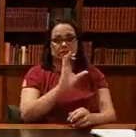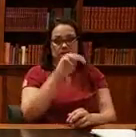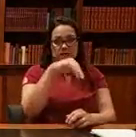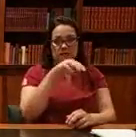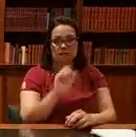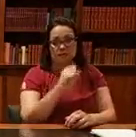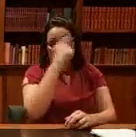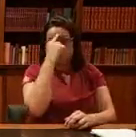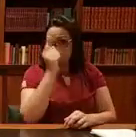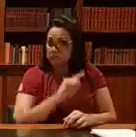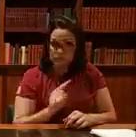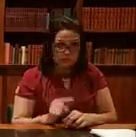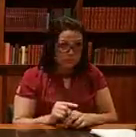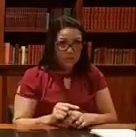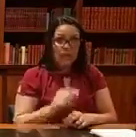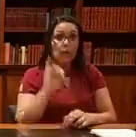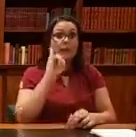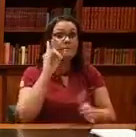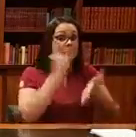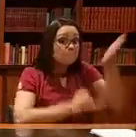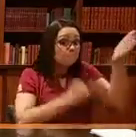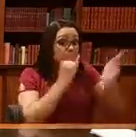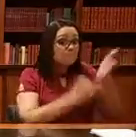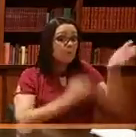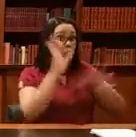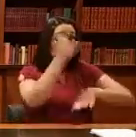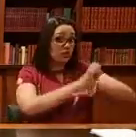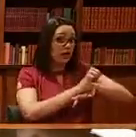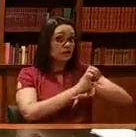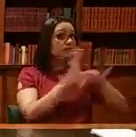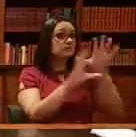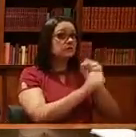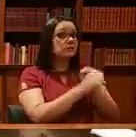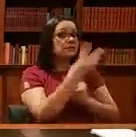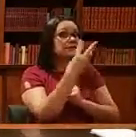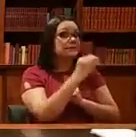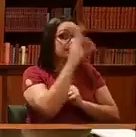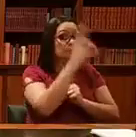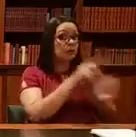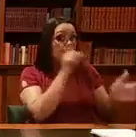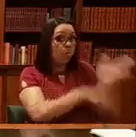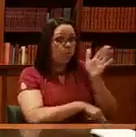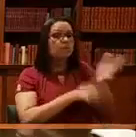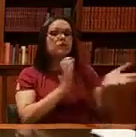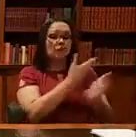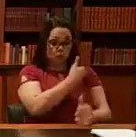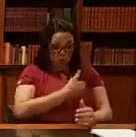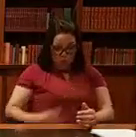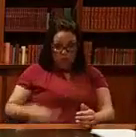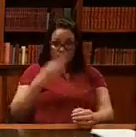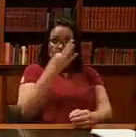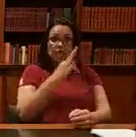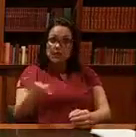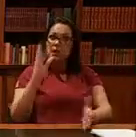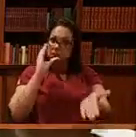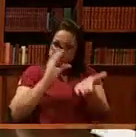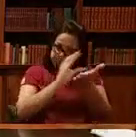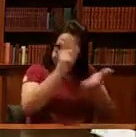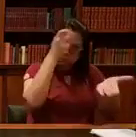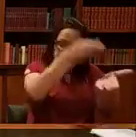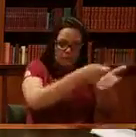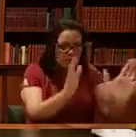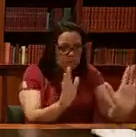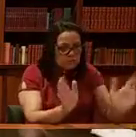do contribuinte é o imposto estadual, da média 30%. Então, o governo federal investiu aqui no etanol, no álcool,